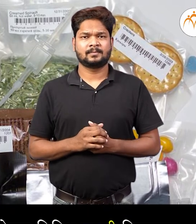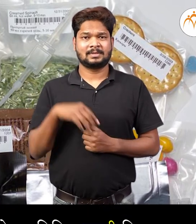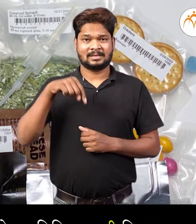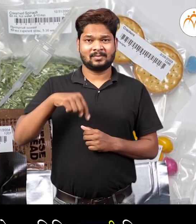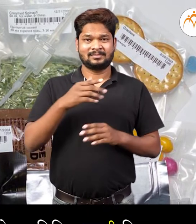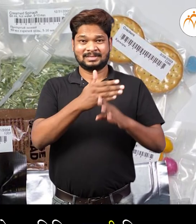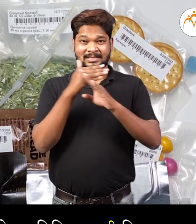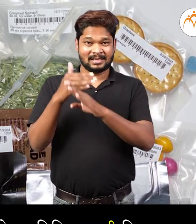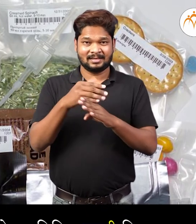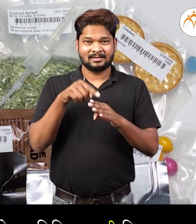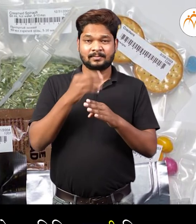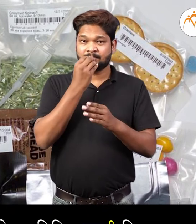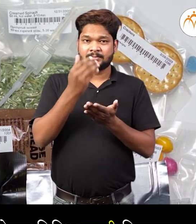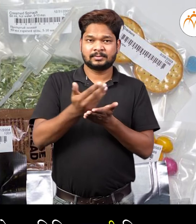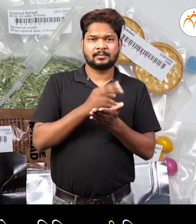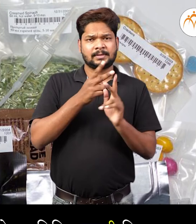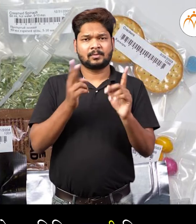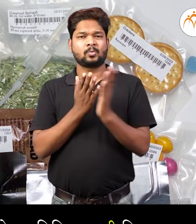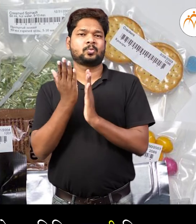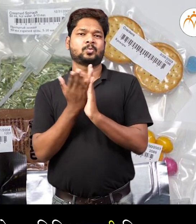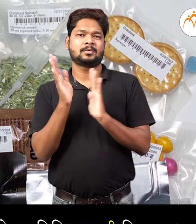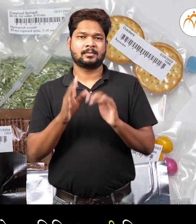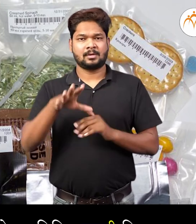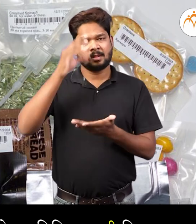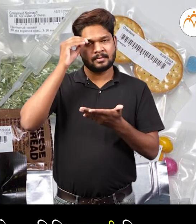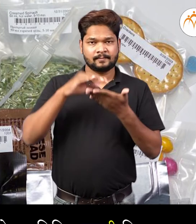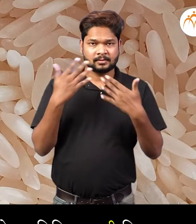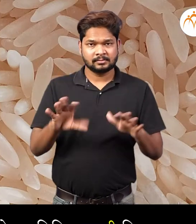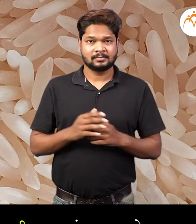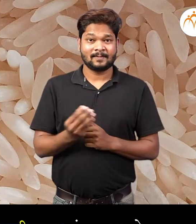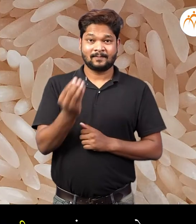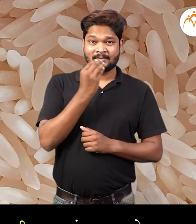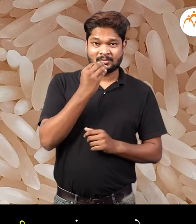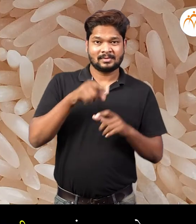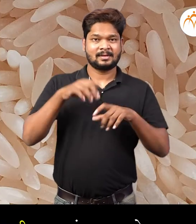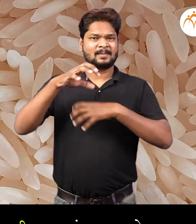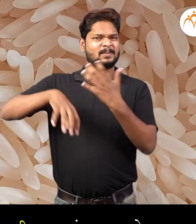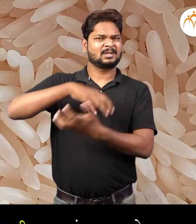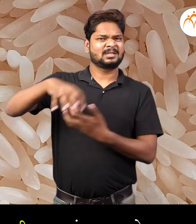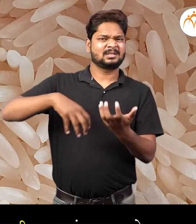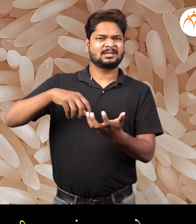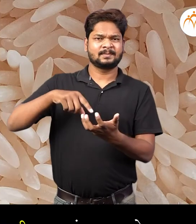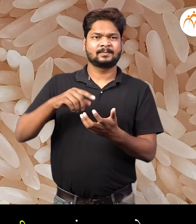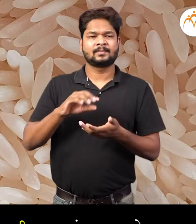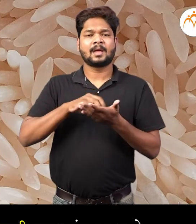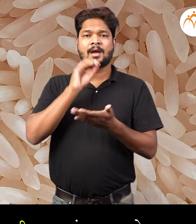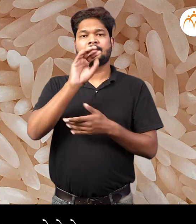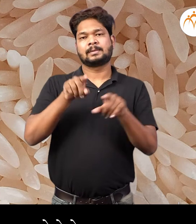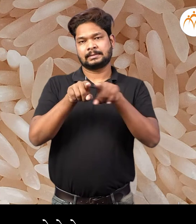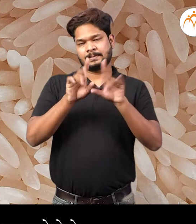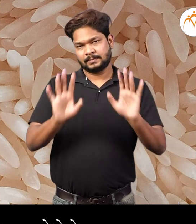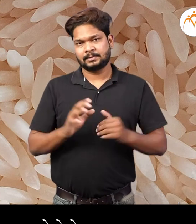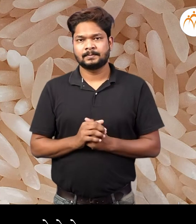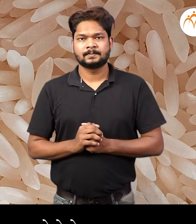आता परेंथ मुलान्नो तुमे अन्न सुरक्षेचा विविद पद्धती शिकलात पण आता मी तुम्हाला अन्न भेशडी बद्दल सांगनारे